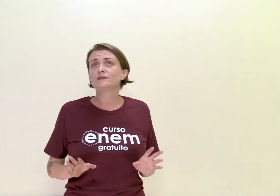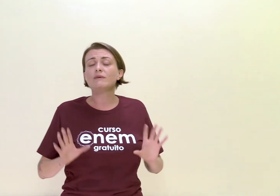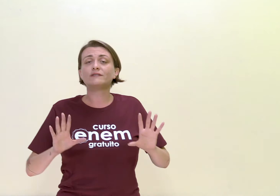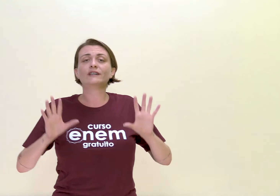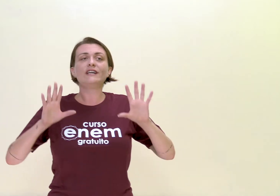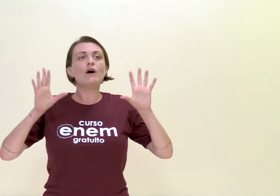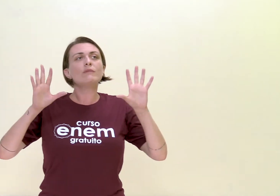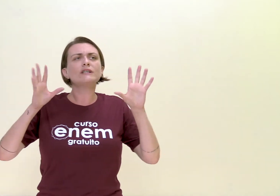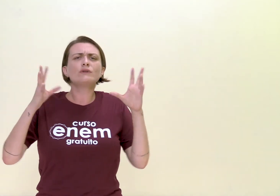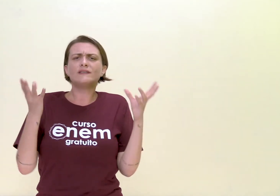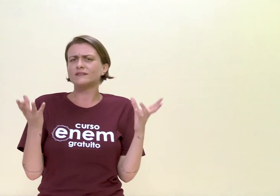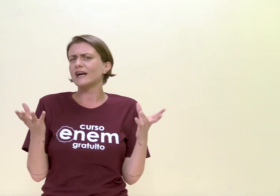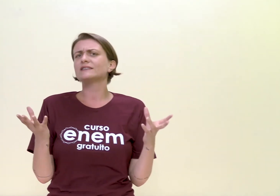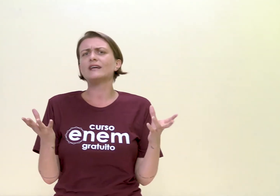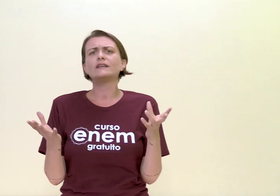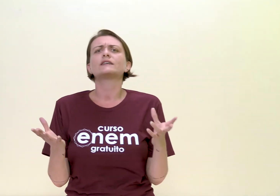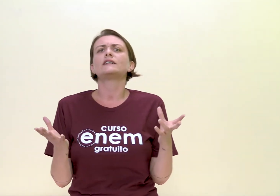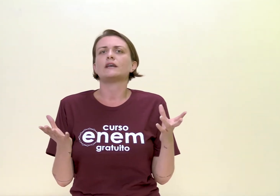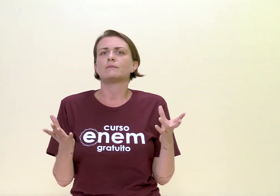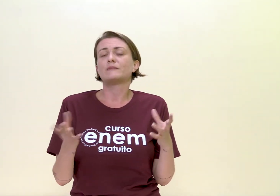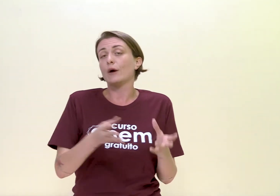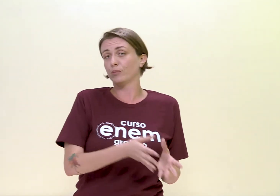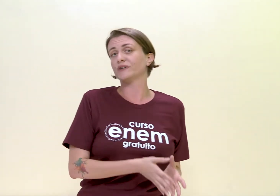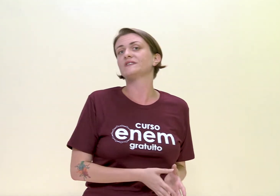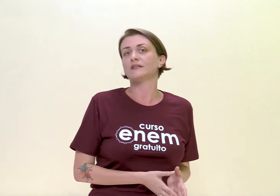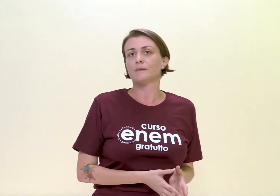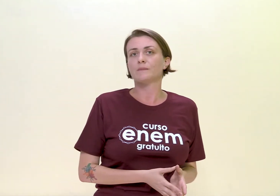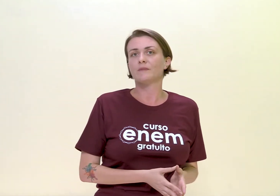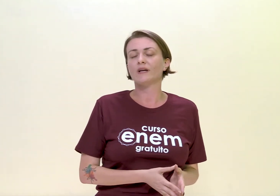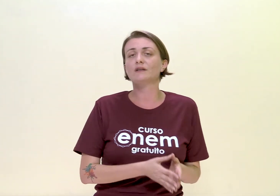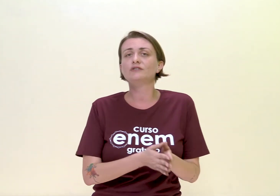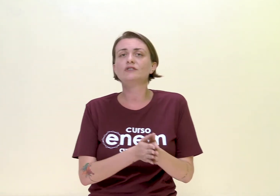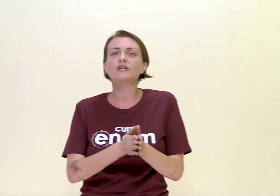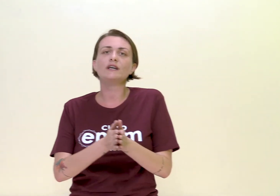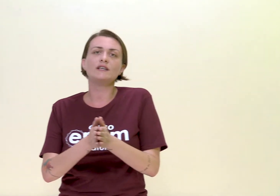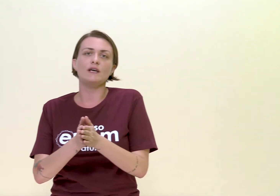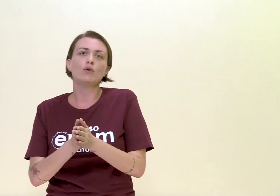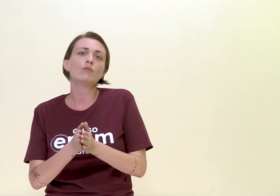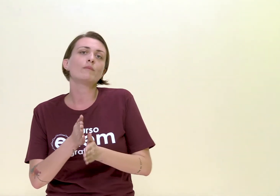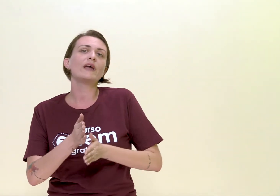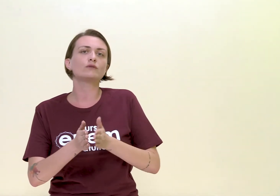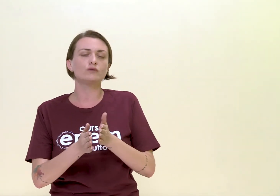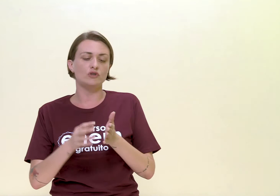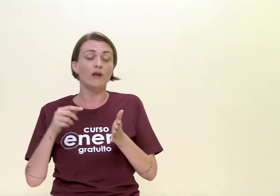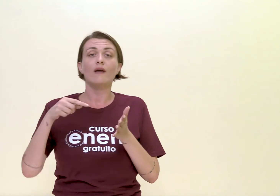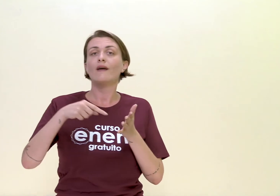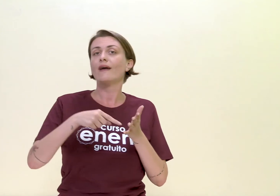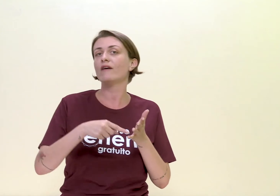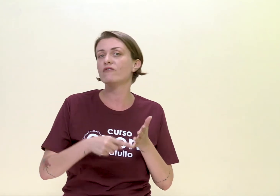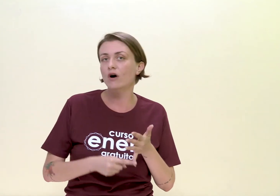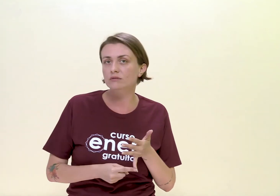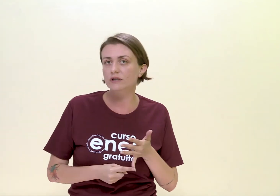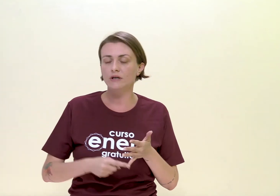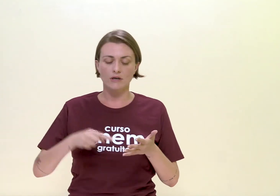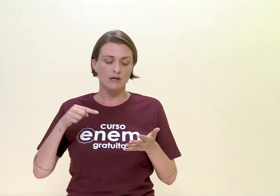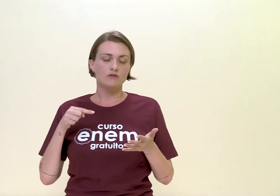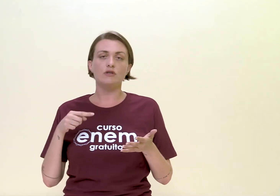começam a criar uma natureza idealizada aqui, na poesia. Então, a gente tem aqui um momento de revolta, de